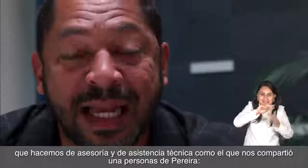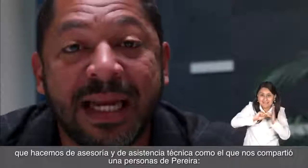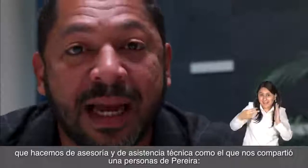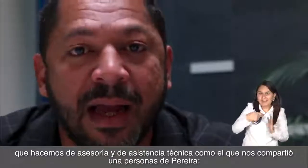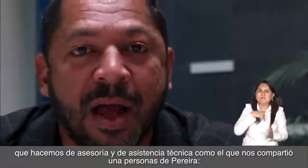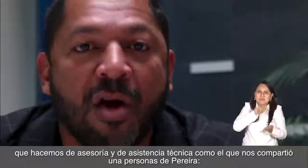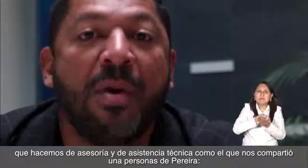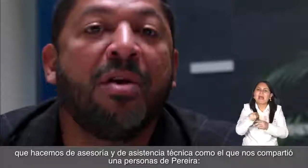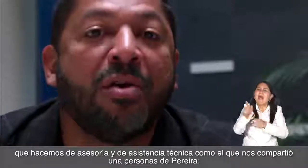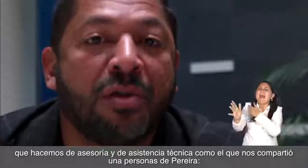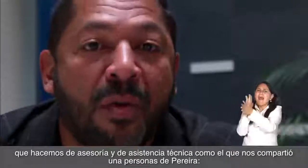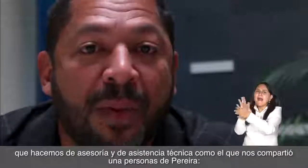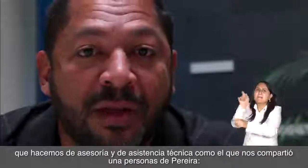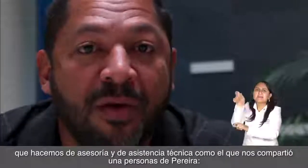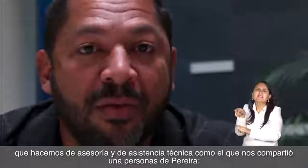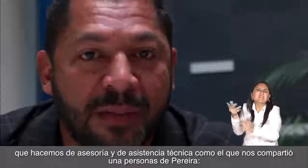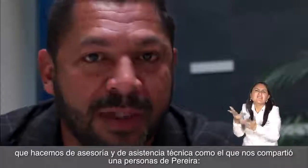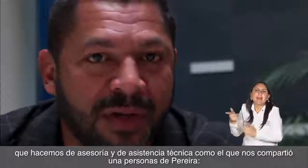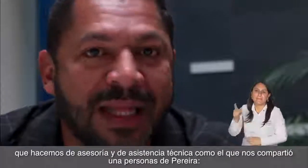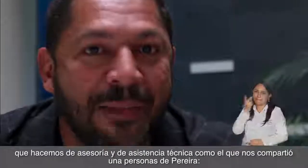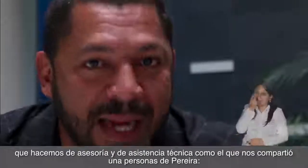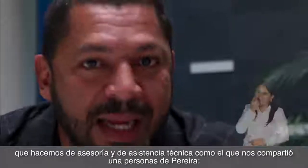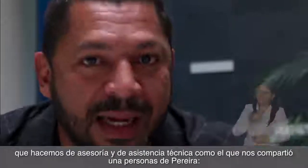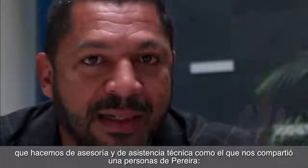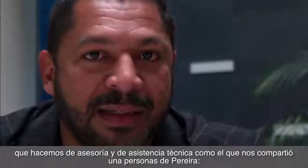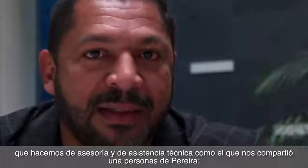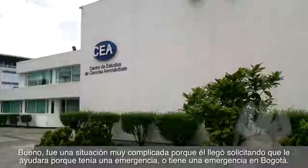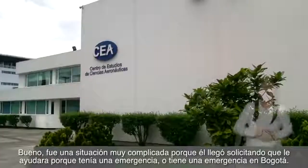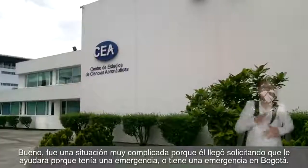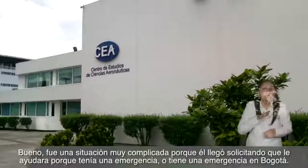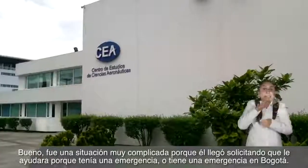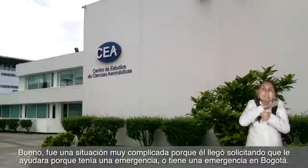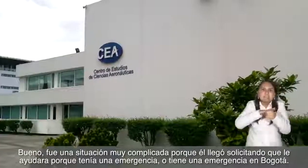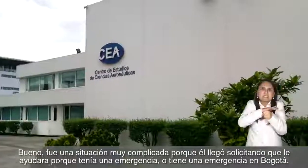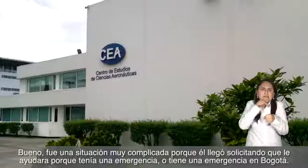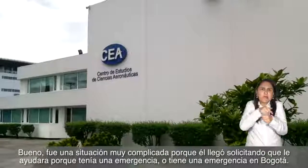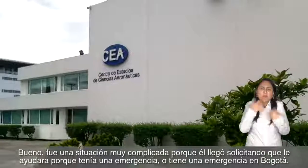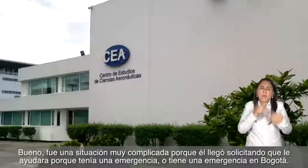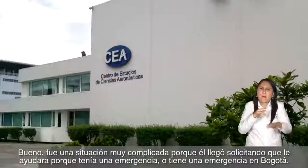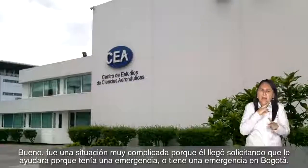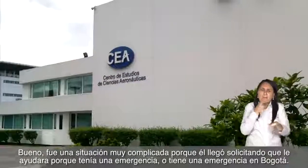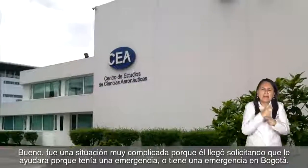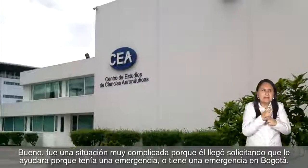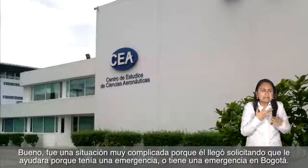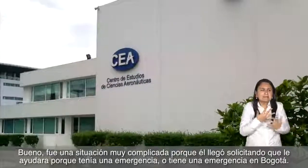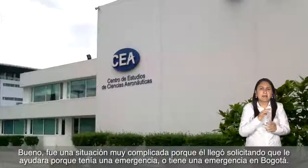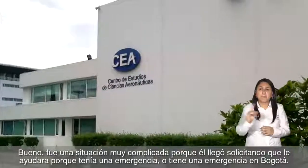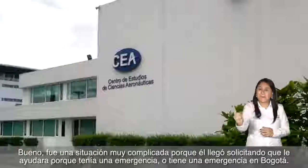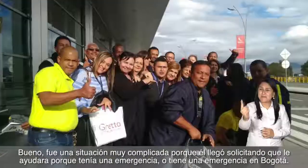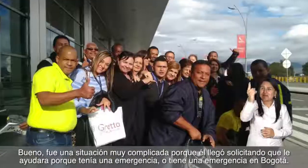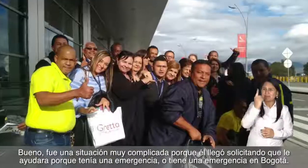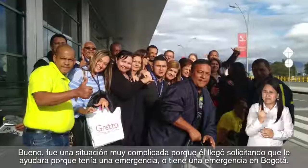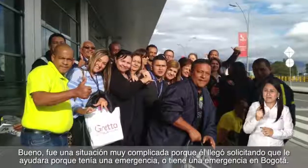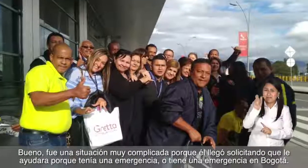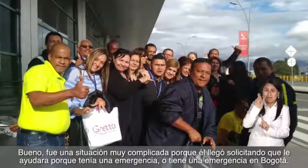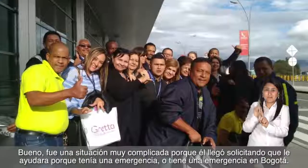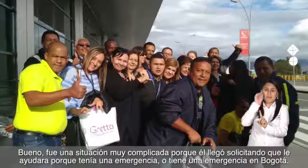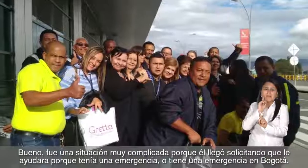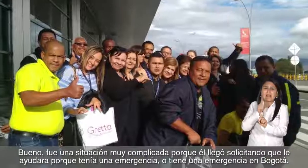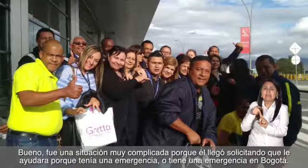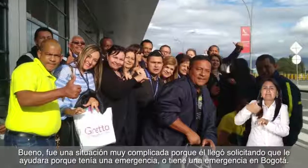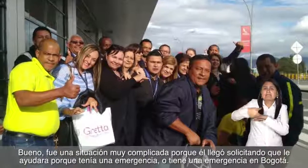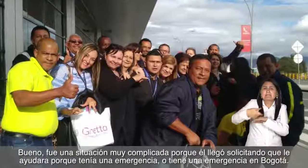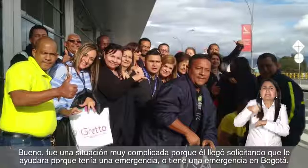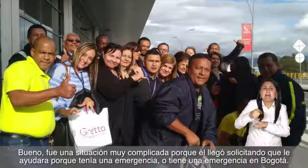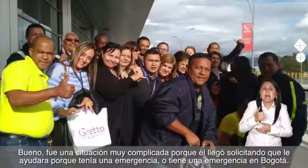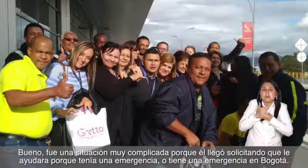asistencia técnica, como el que nos compartió una persona de Pereira. Bueno, fue una situación muy complicada porque él llegó solicitando que le